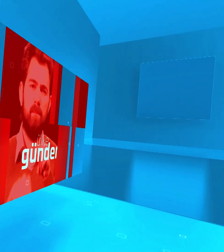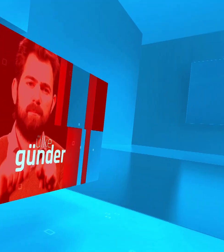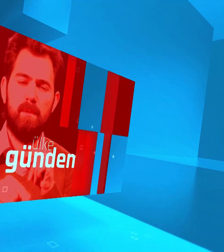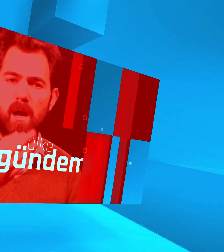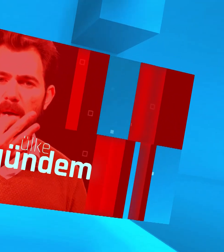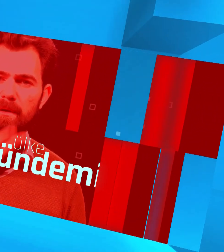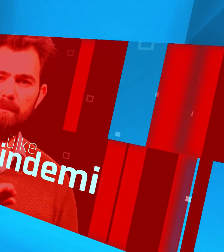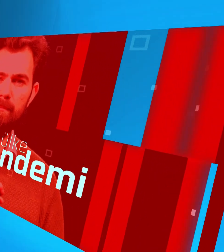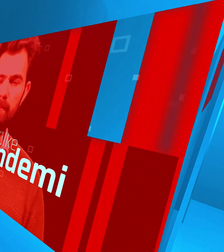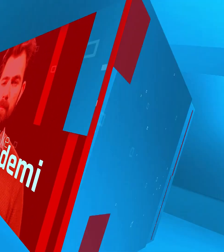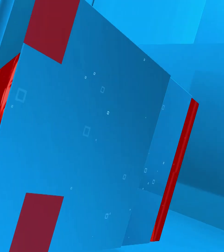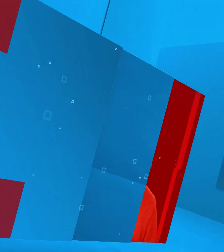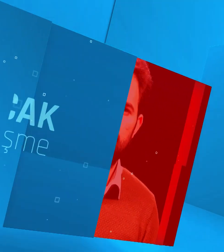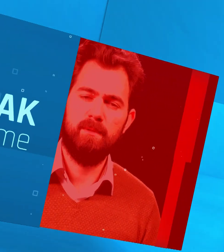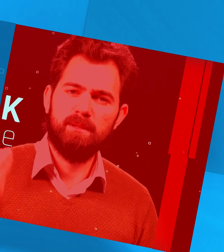Altyazı.K.